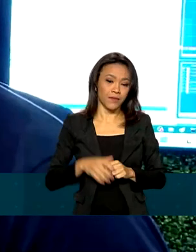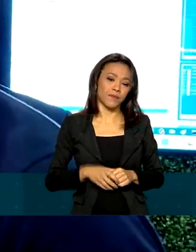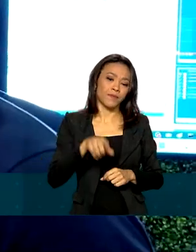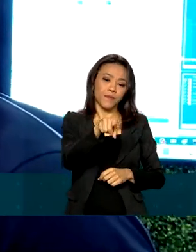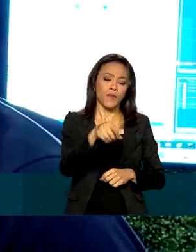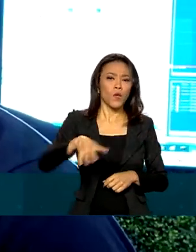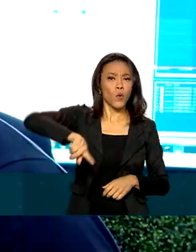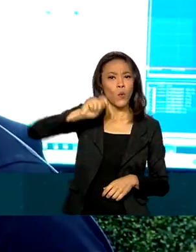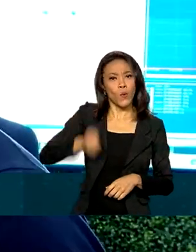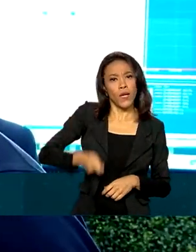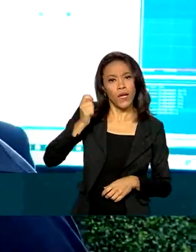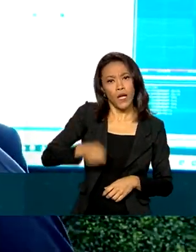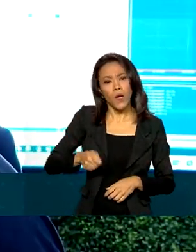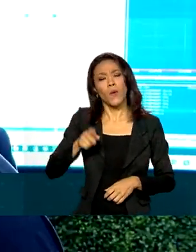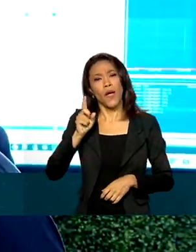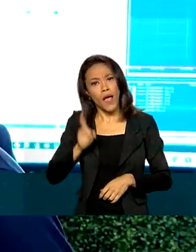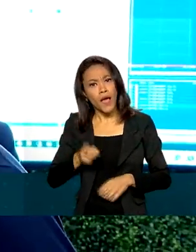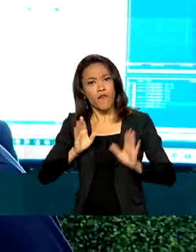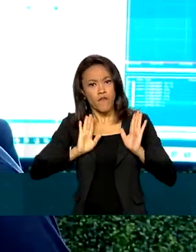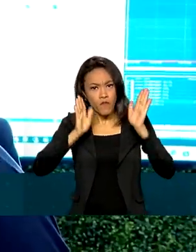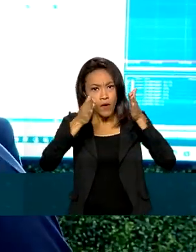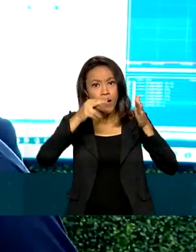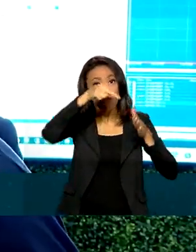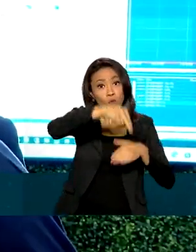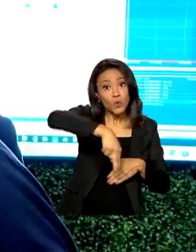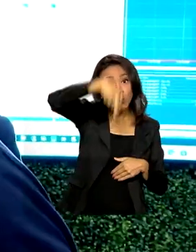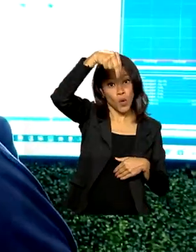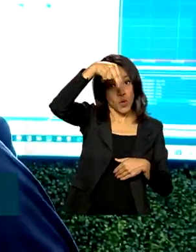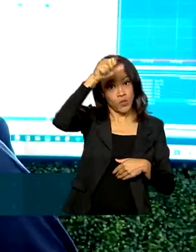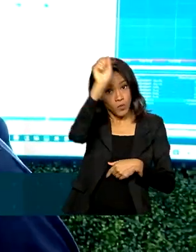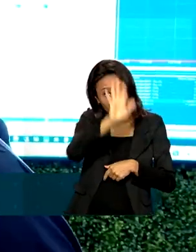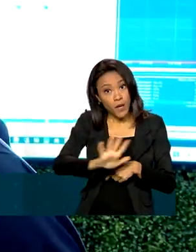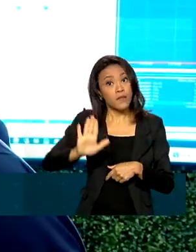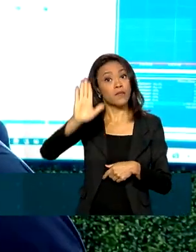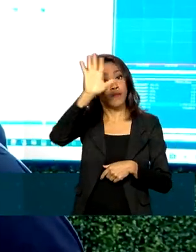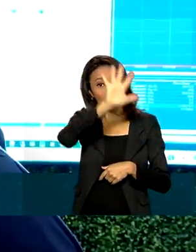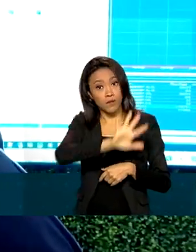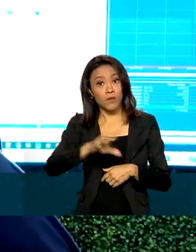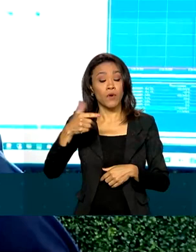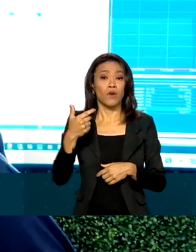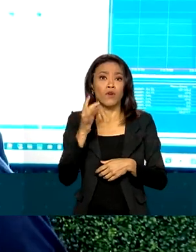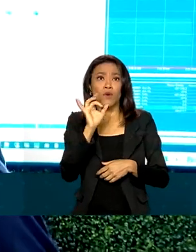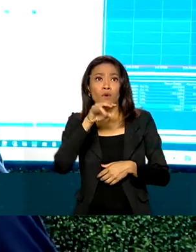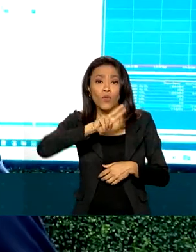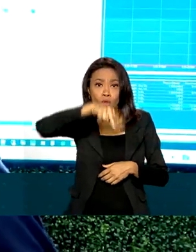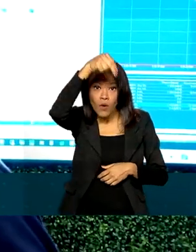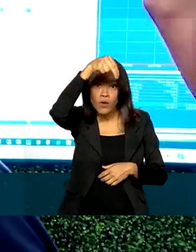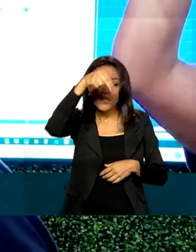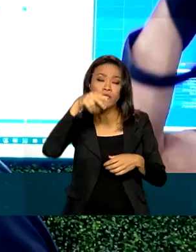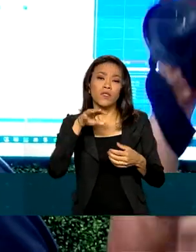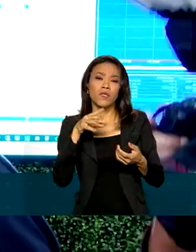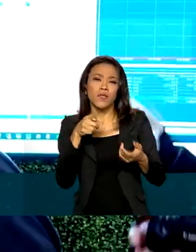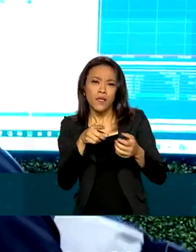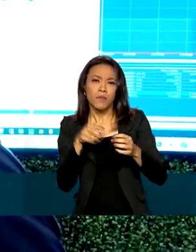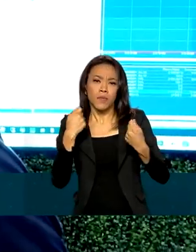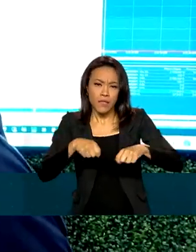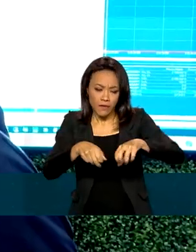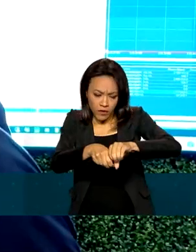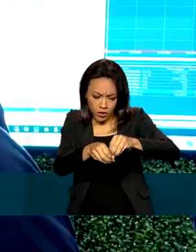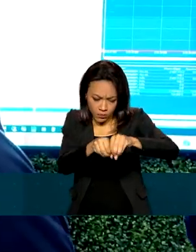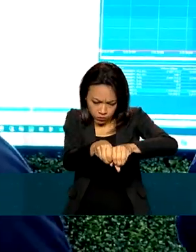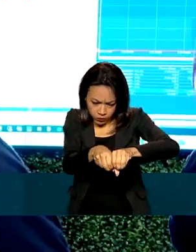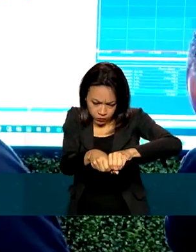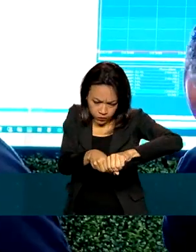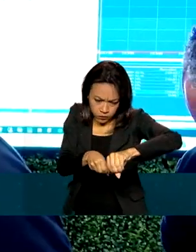focado para a região norte, porque é onde a gente não tinha internet. Só o projeto norte conectado, que é o cabo de fibra ótica que a gente está